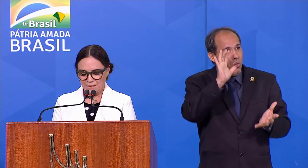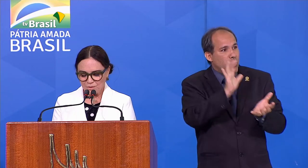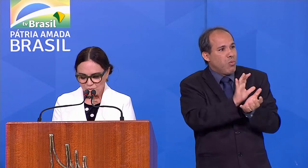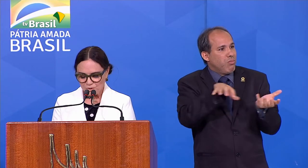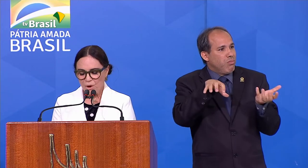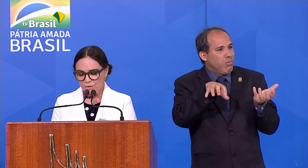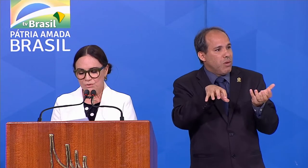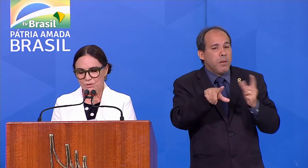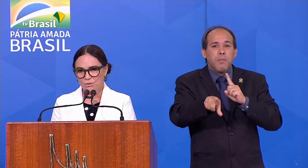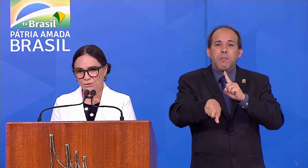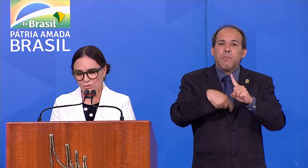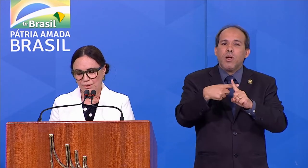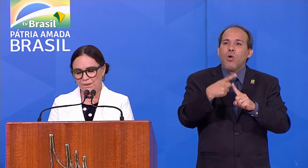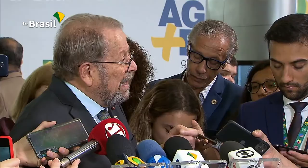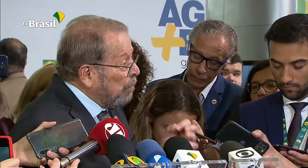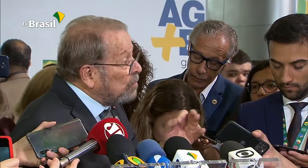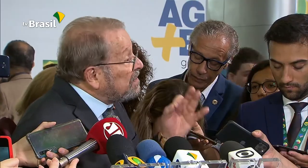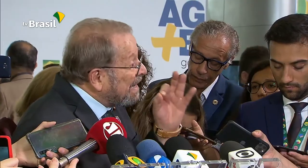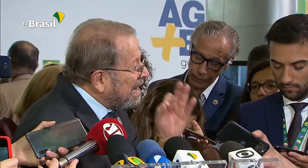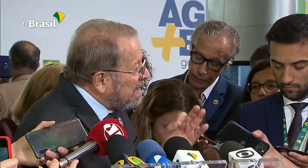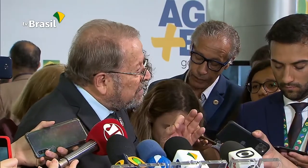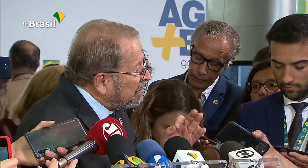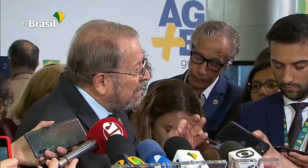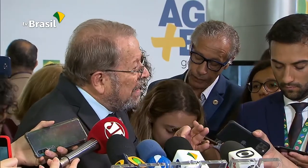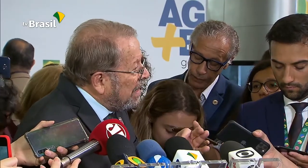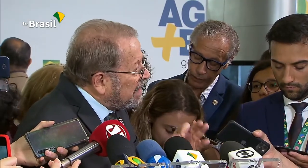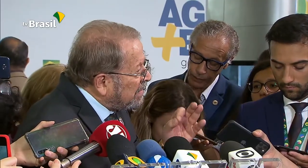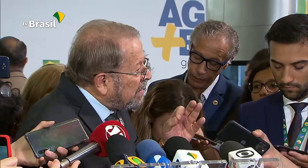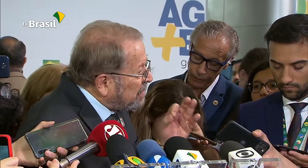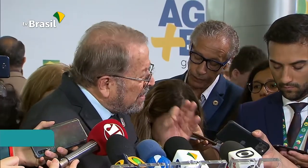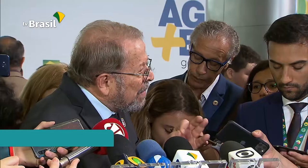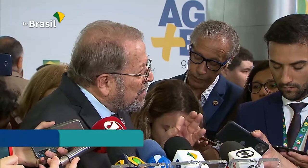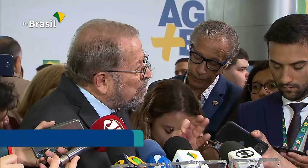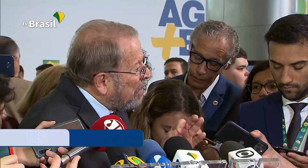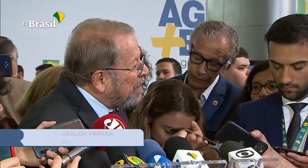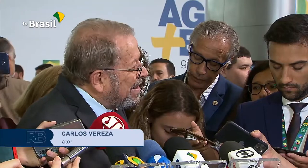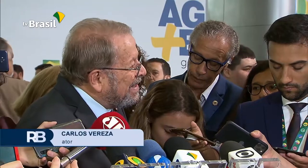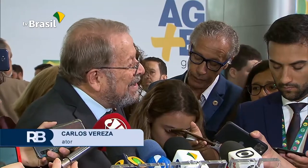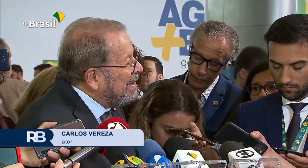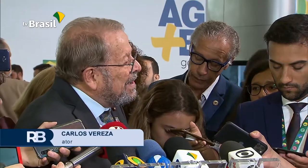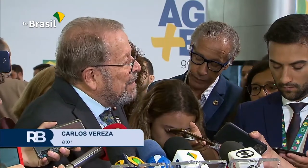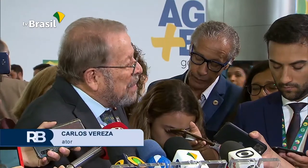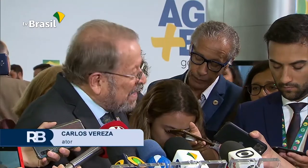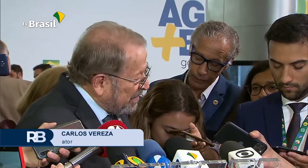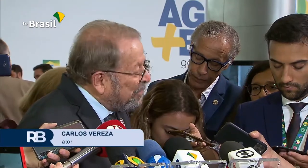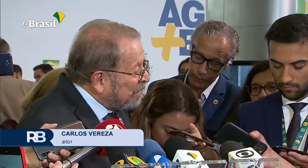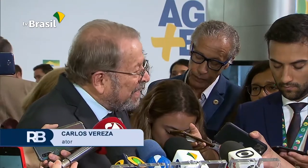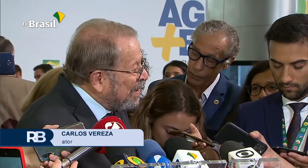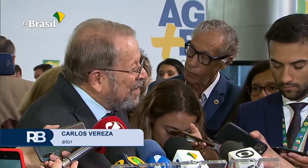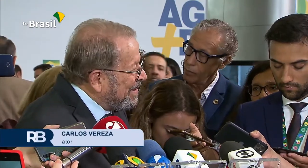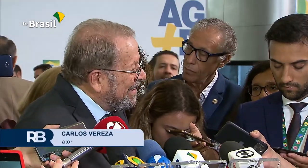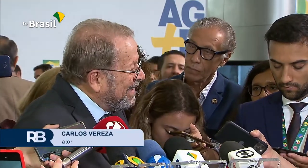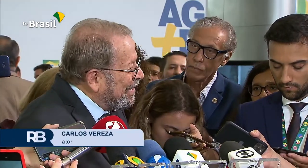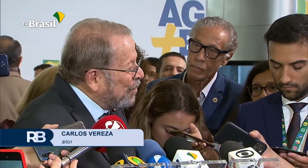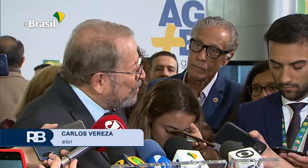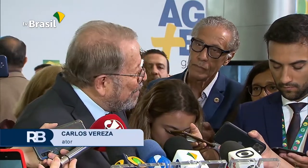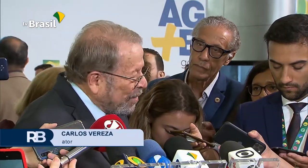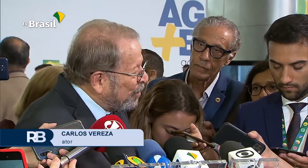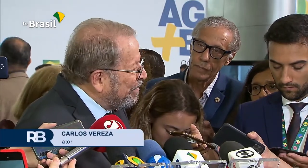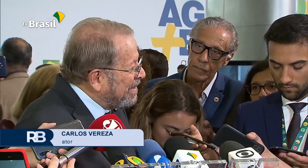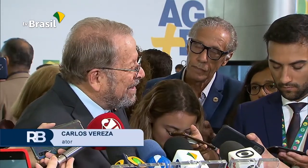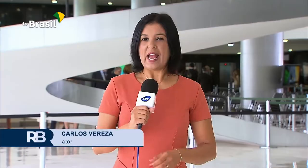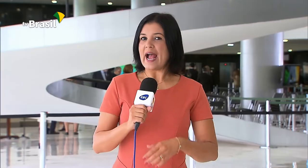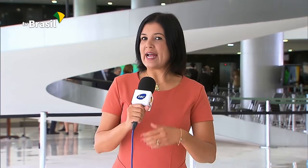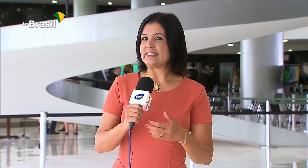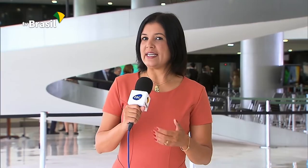e com os órgãos de controle. Ela é muito sagaz, ela está extremamente preparada para essa função, eu não